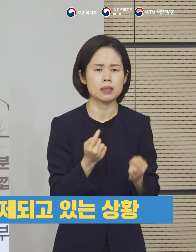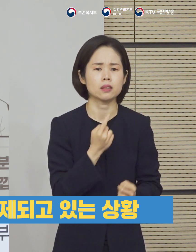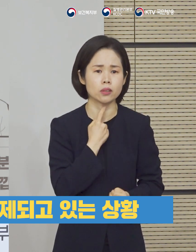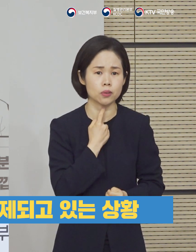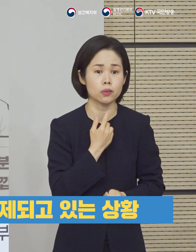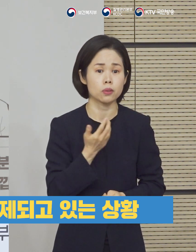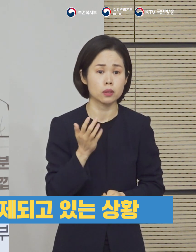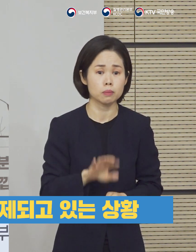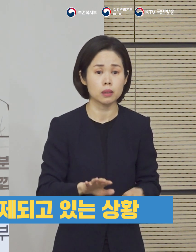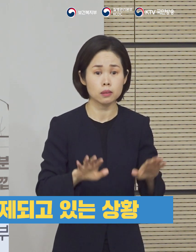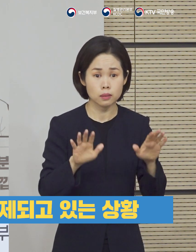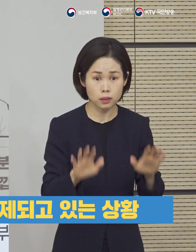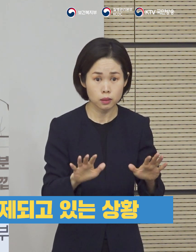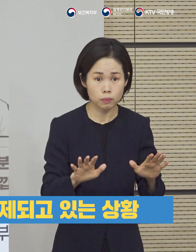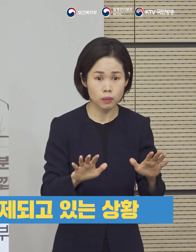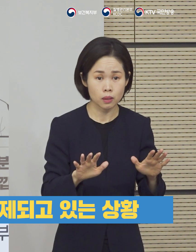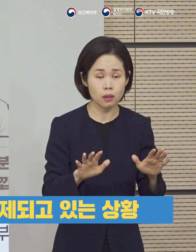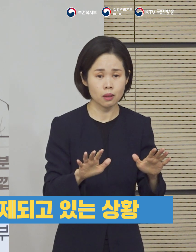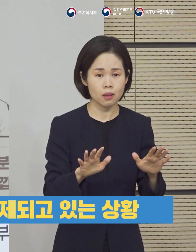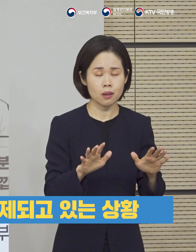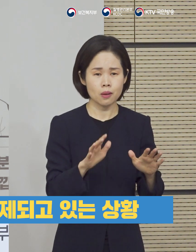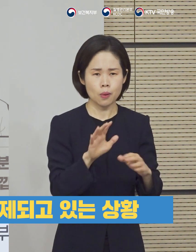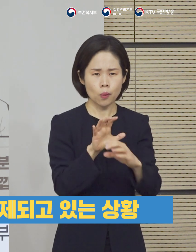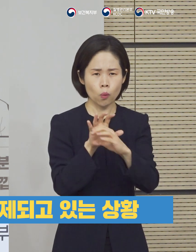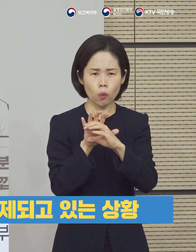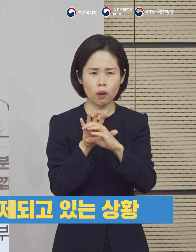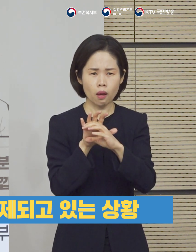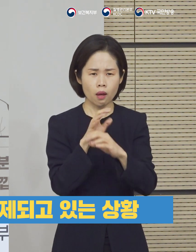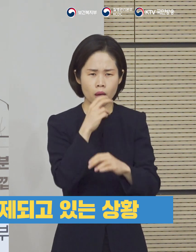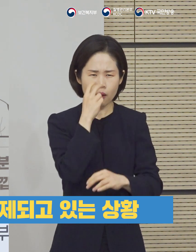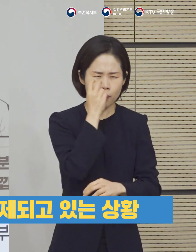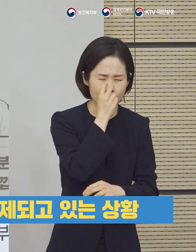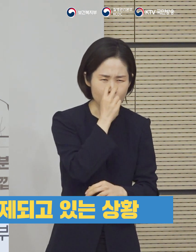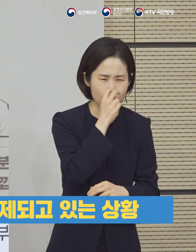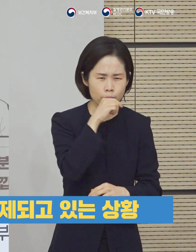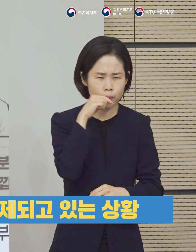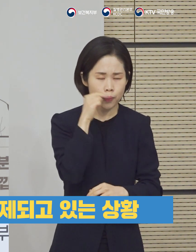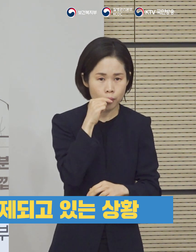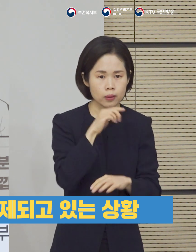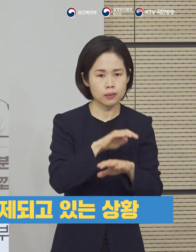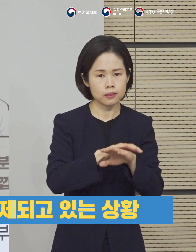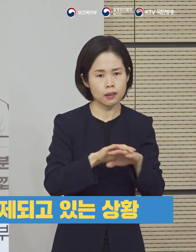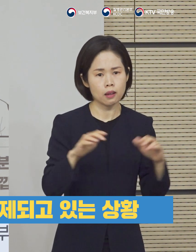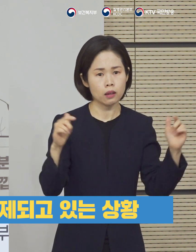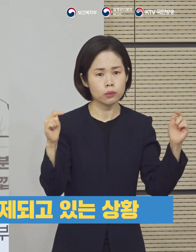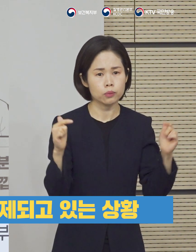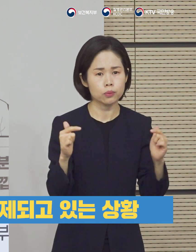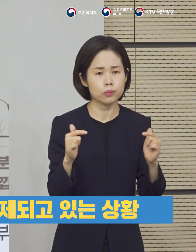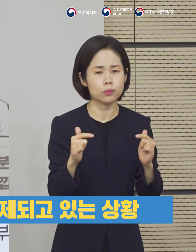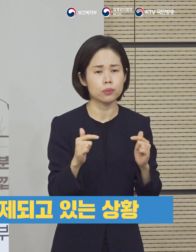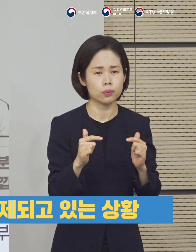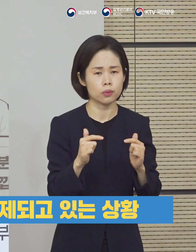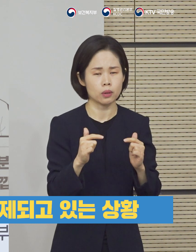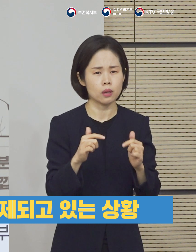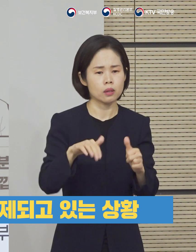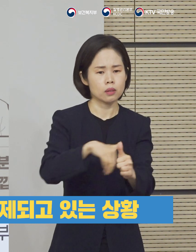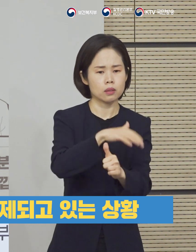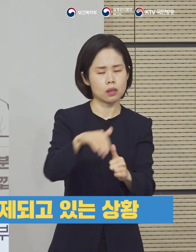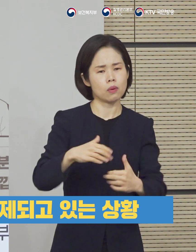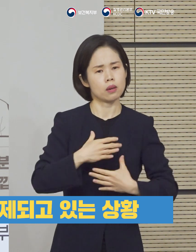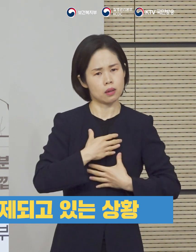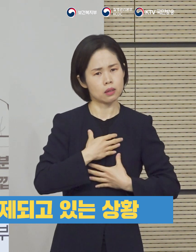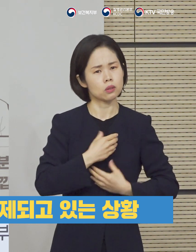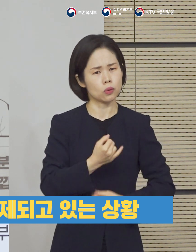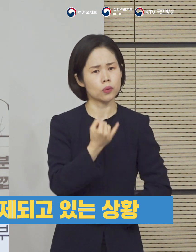있었습니다만 다행히 지금은 비교적 통제가 되고 있는 상황으로 안정화를 향해 가고 있는 이런